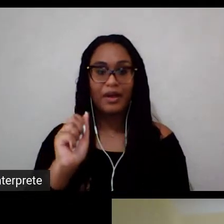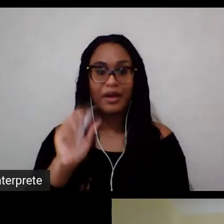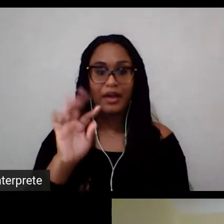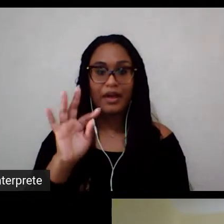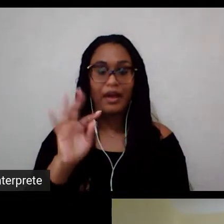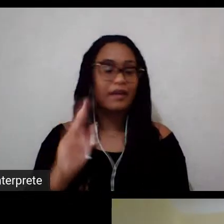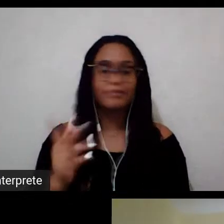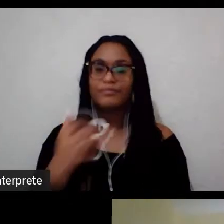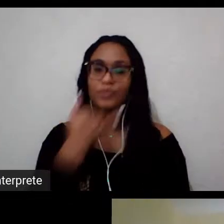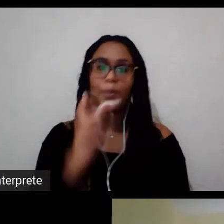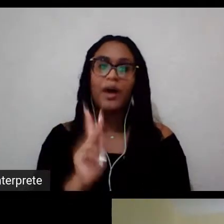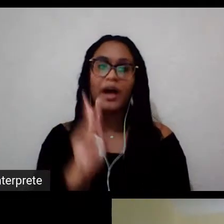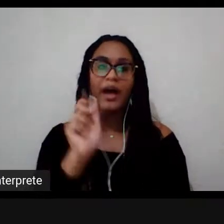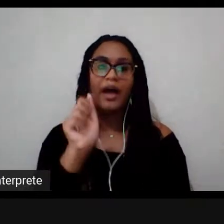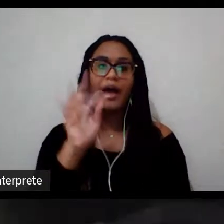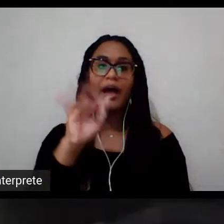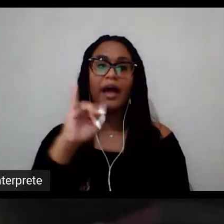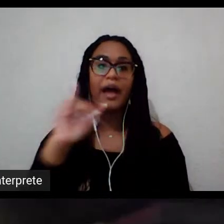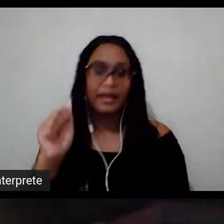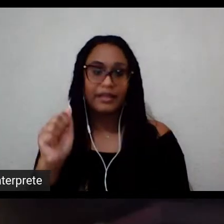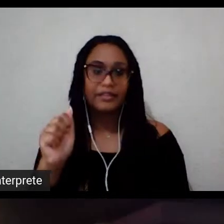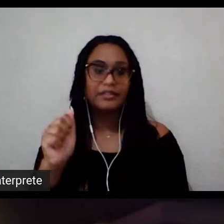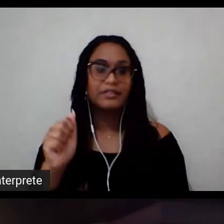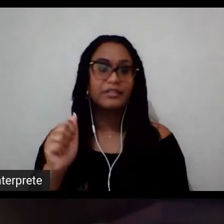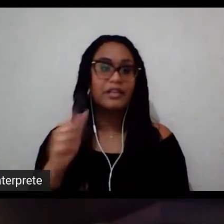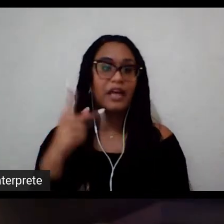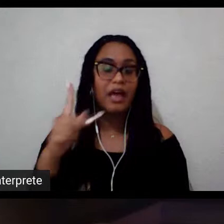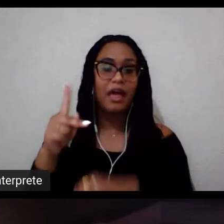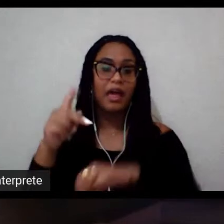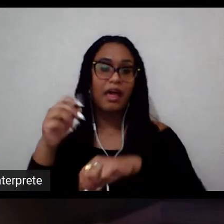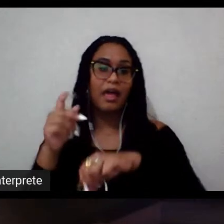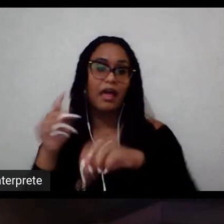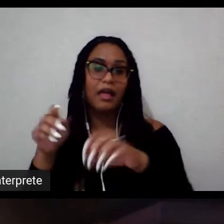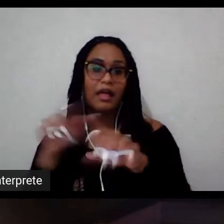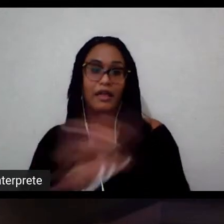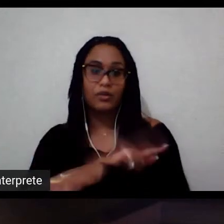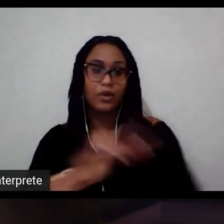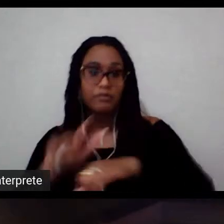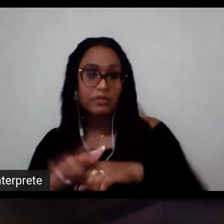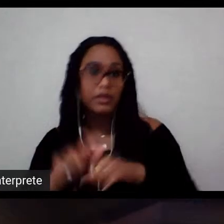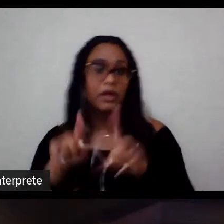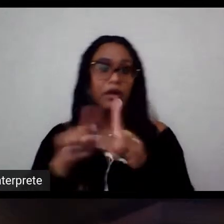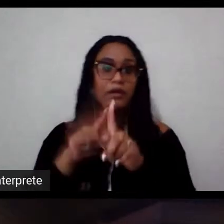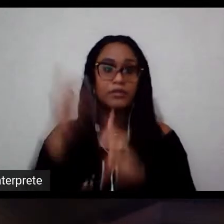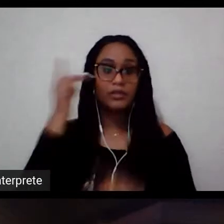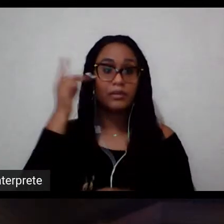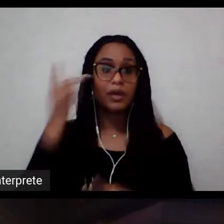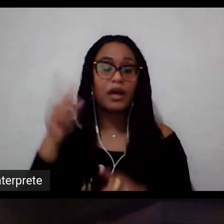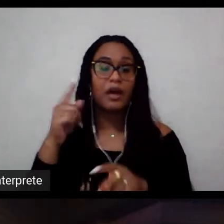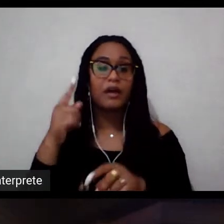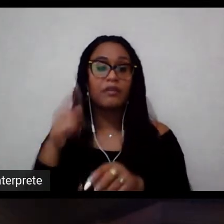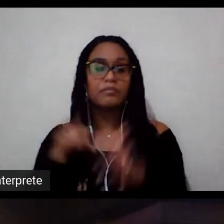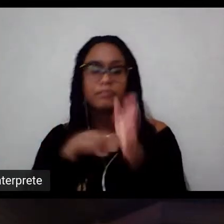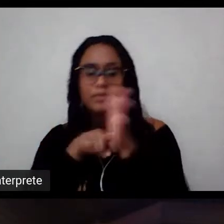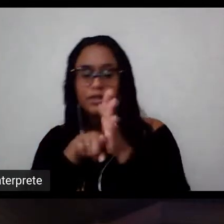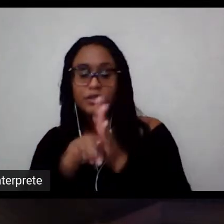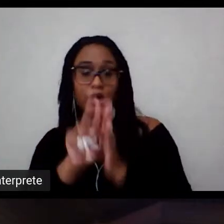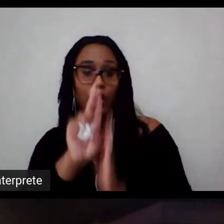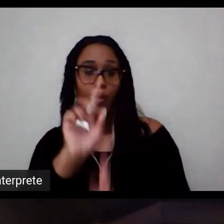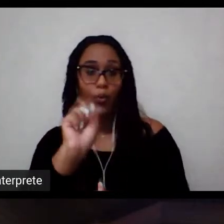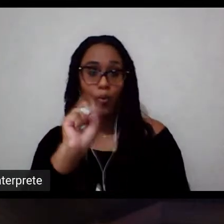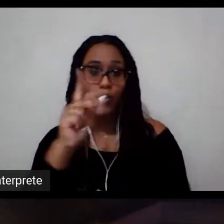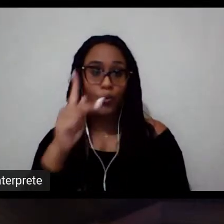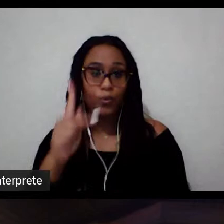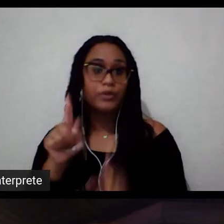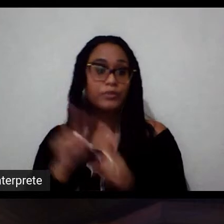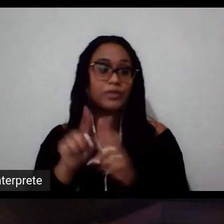da Faculdade de Educação da Universidade de São Paulo, pesquisadora do Instituto Avançado de Estudos Avançados da USP, membro